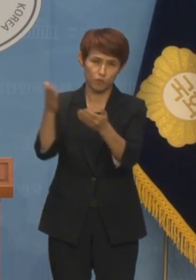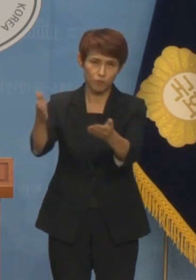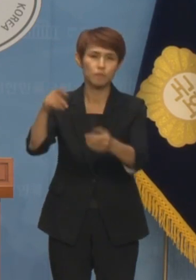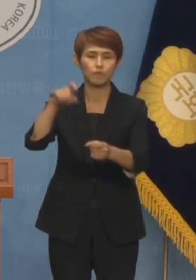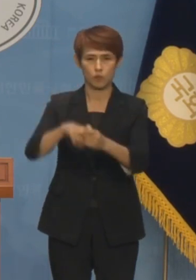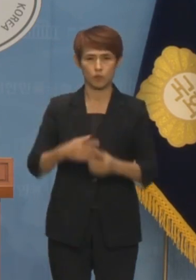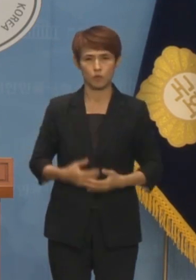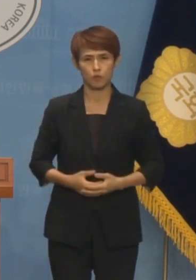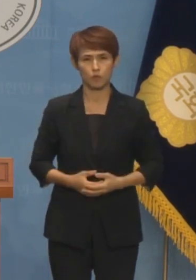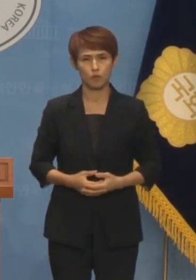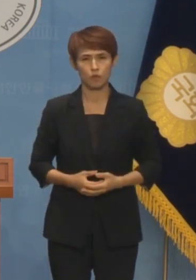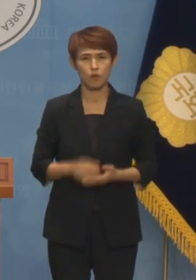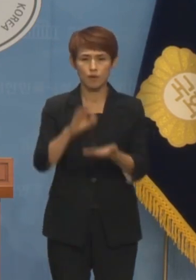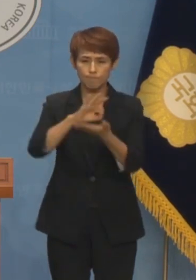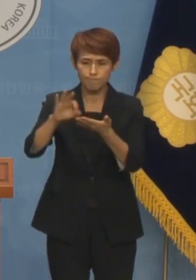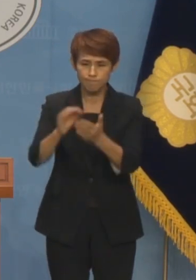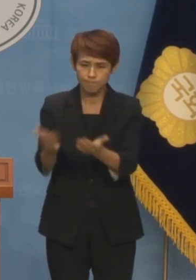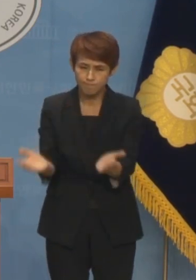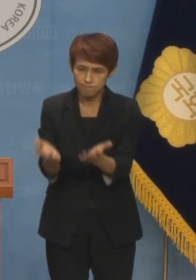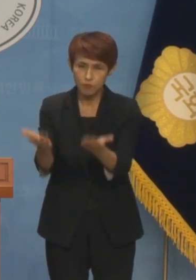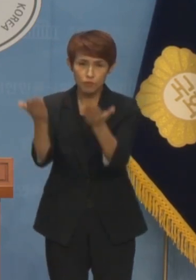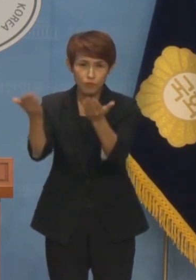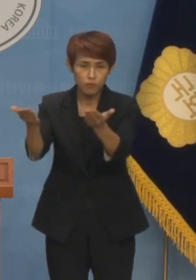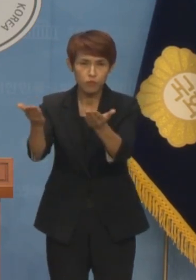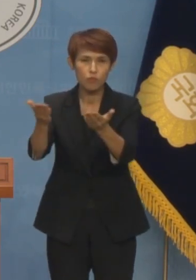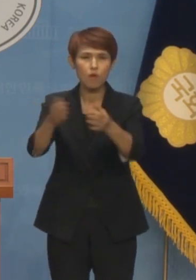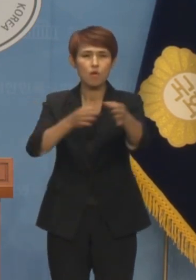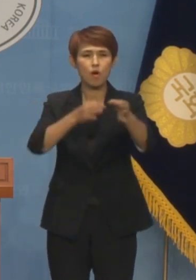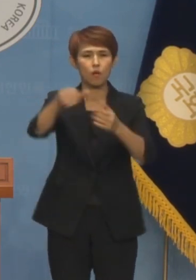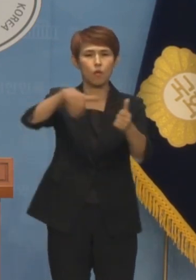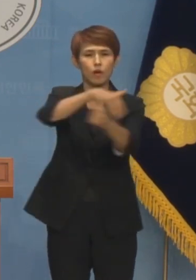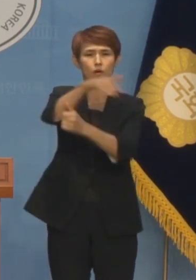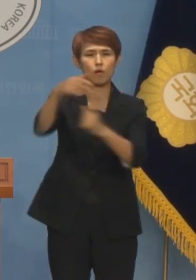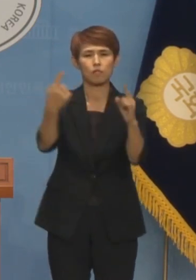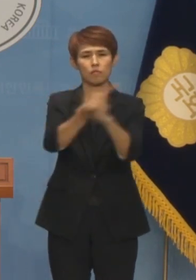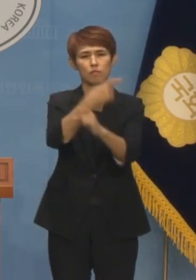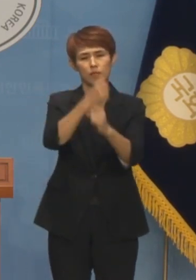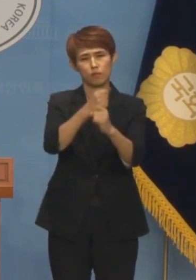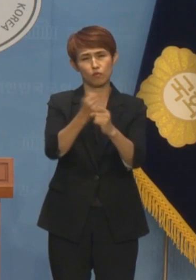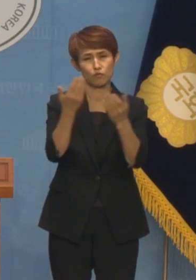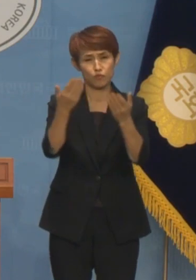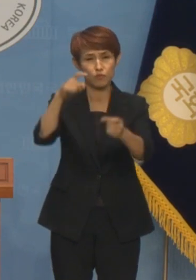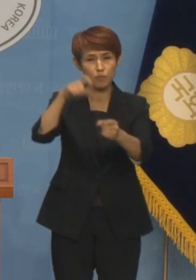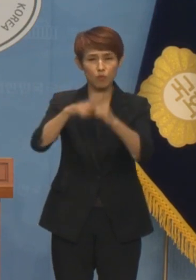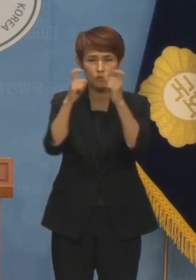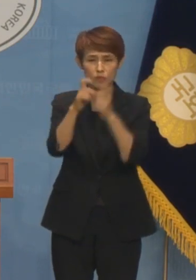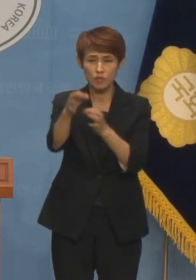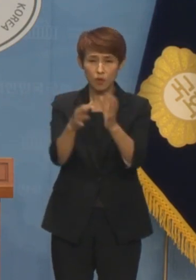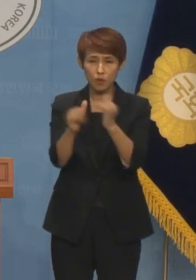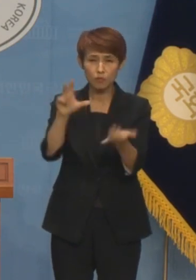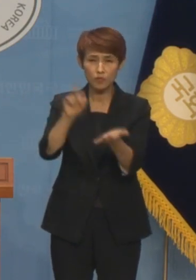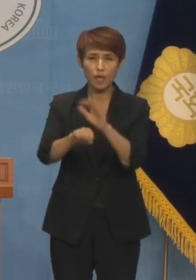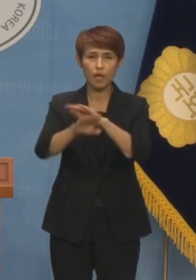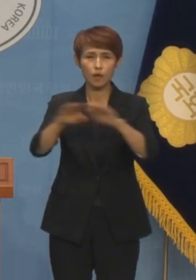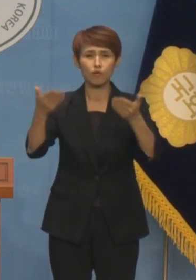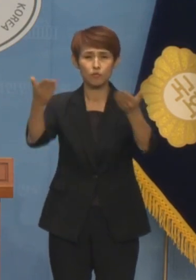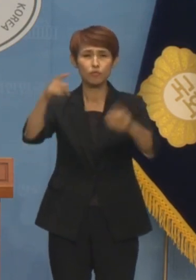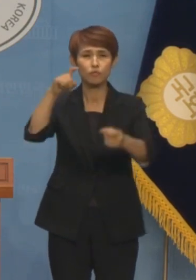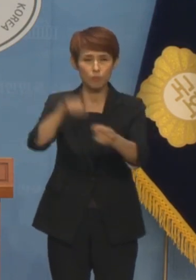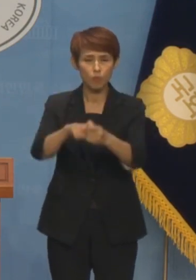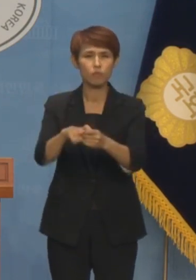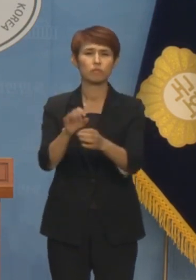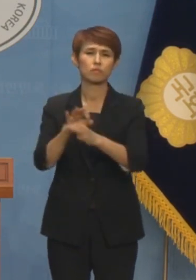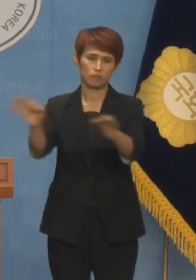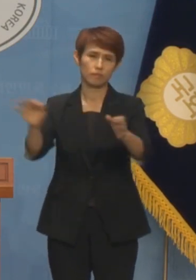이를 통해서 소비를 진작시켜서 영업환경 개선이라고 하는 소상공인 문제의 근원을 해결해보고자 하는